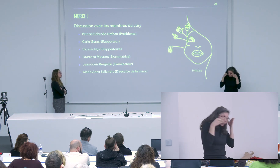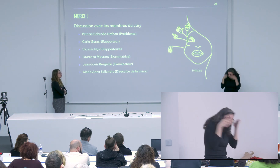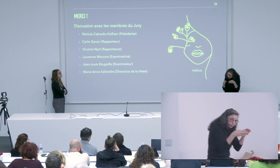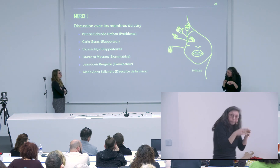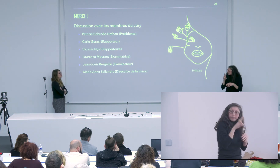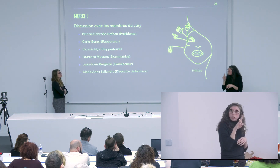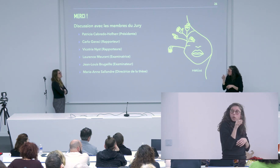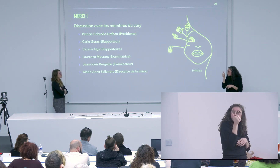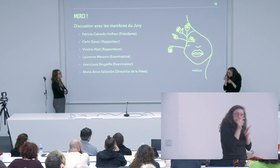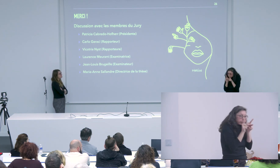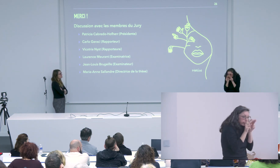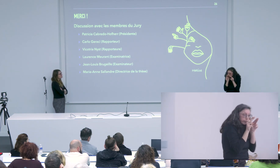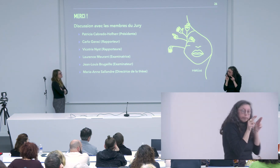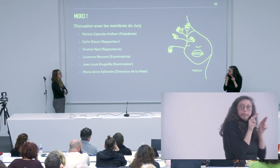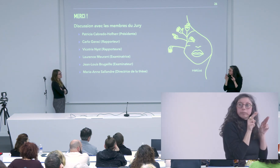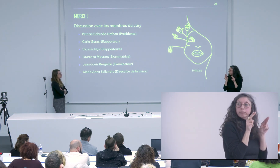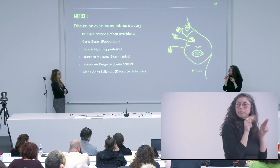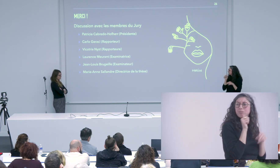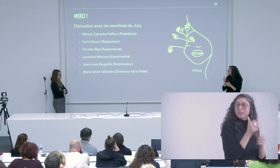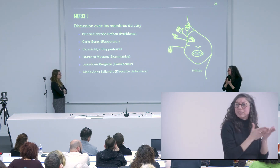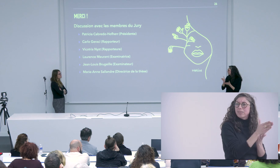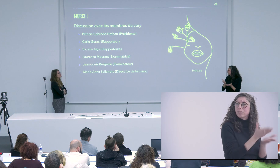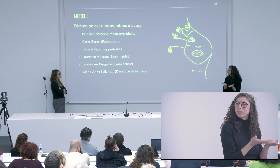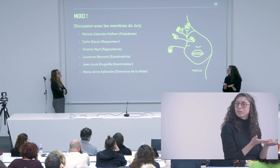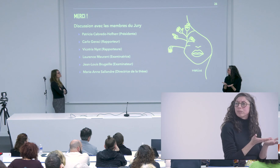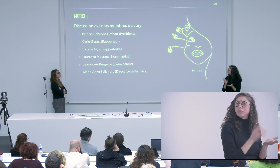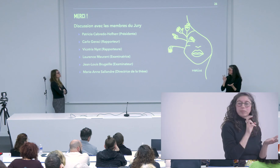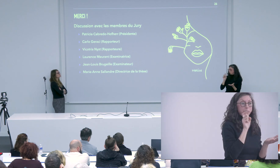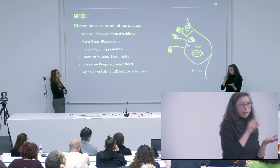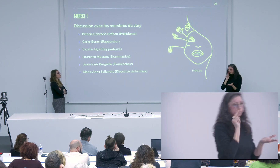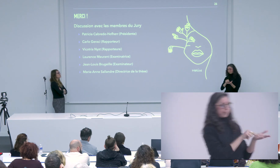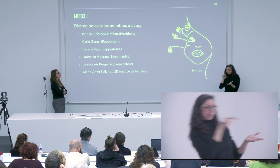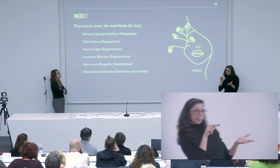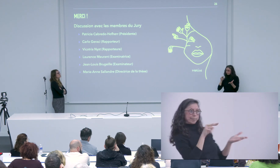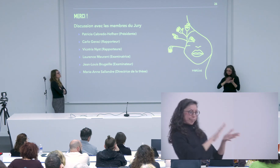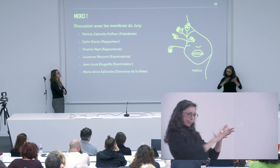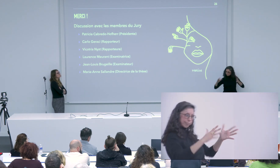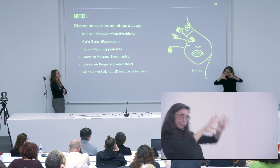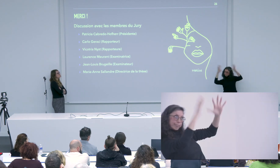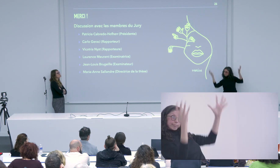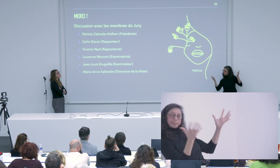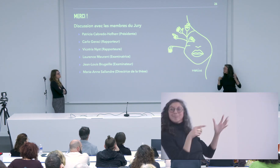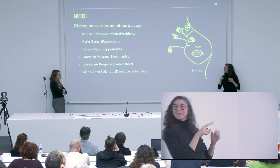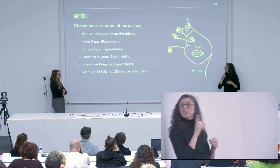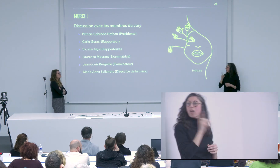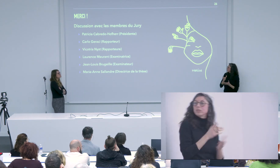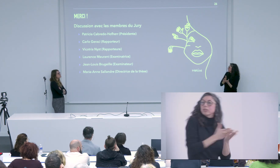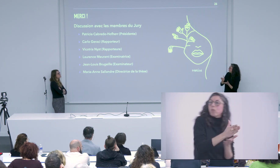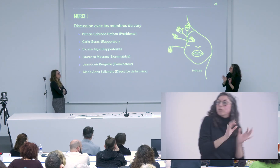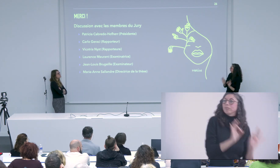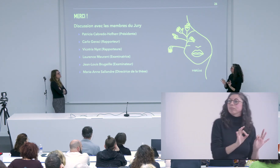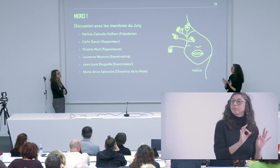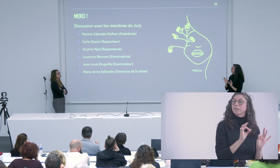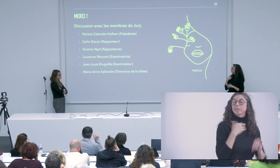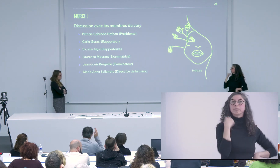développer et ne pas m'intéresser juste à une particulière d'un signe isolé, mais plus observer